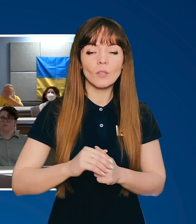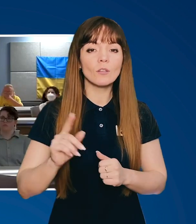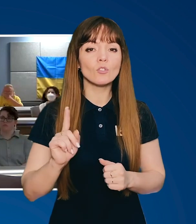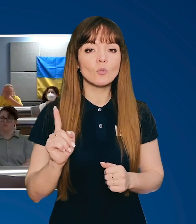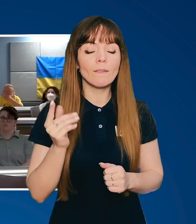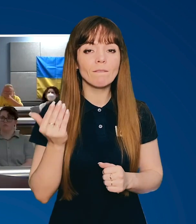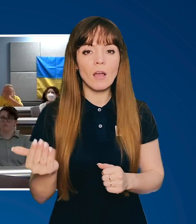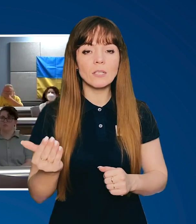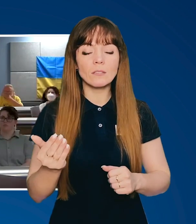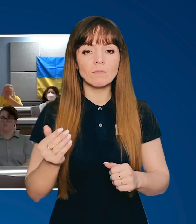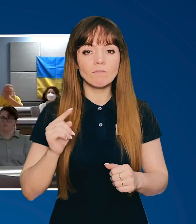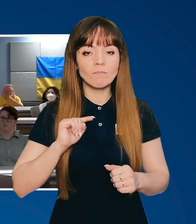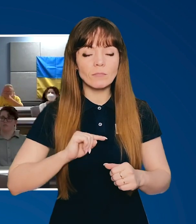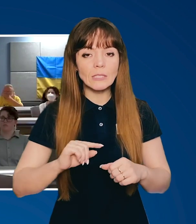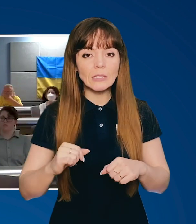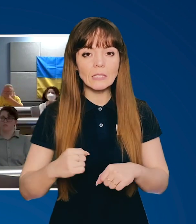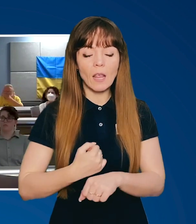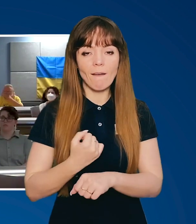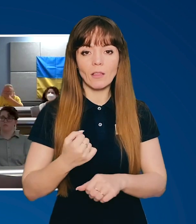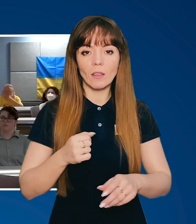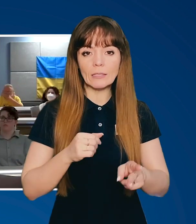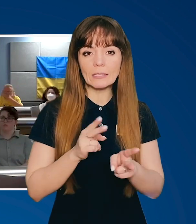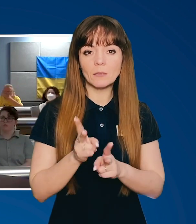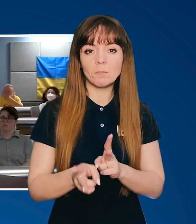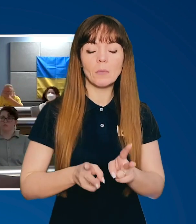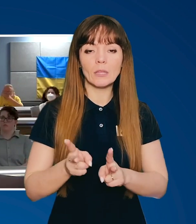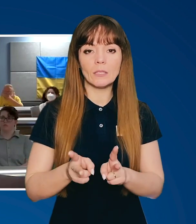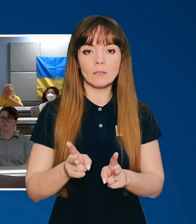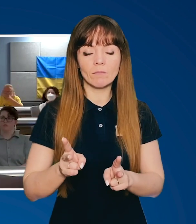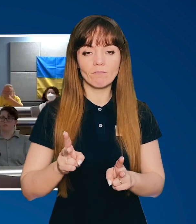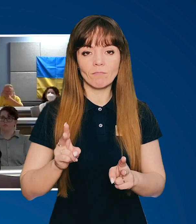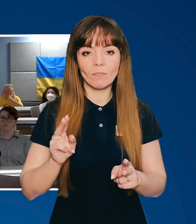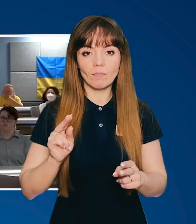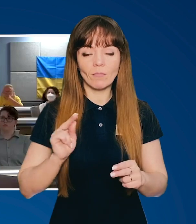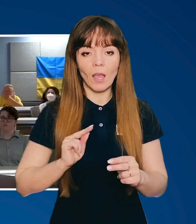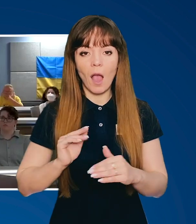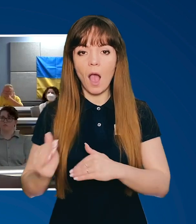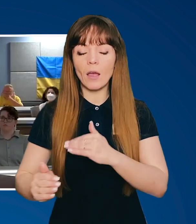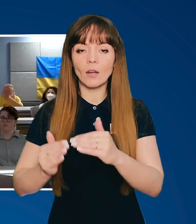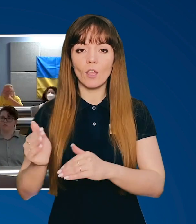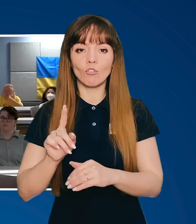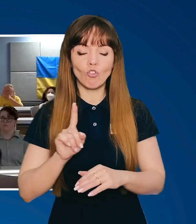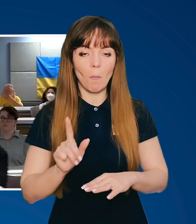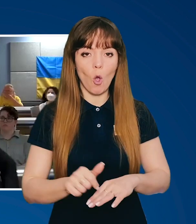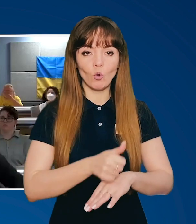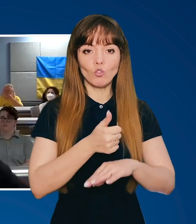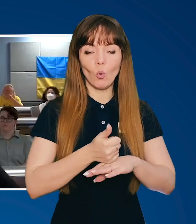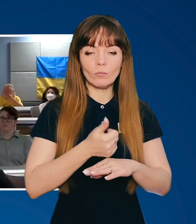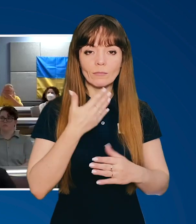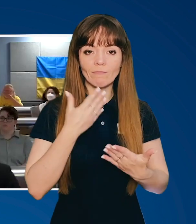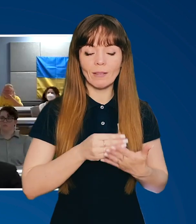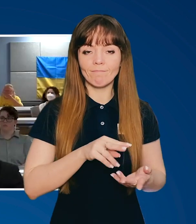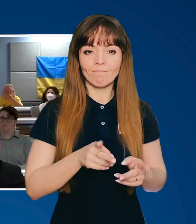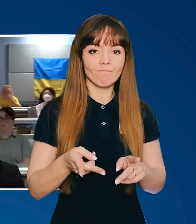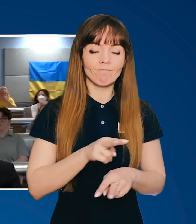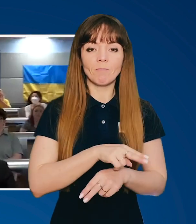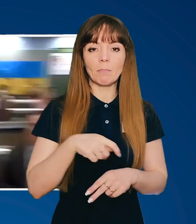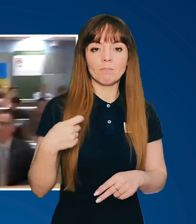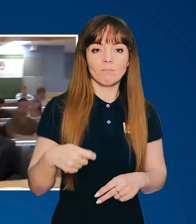що вас заставило змінити кар'єру, щоб очолити свою країну, і що